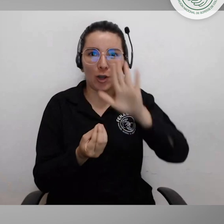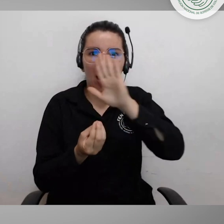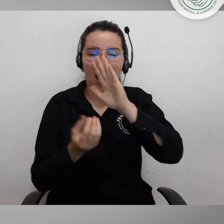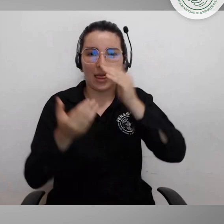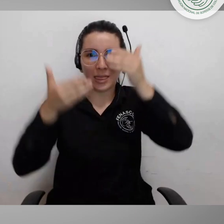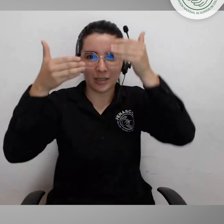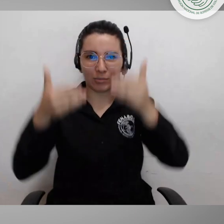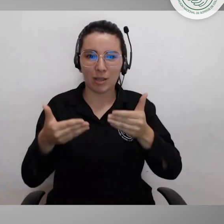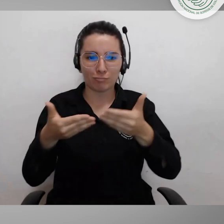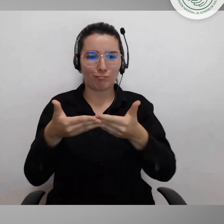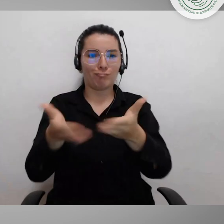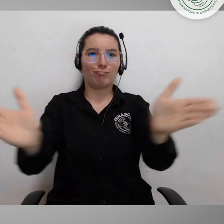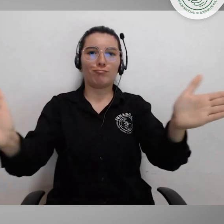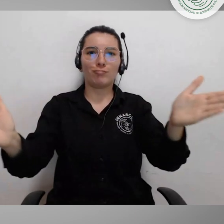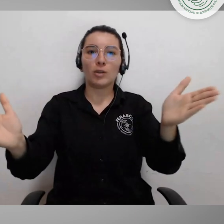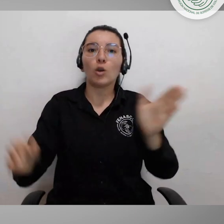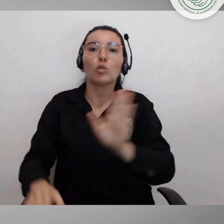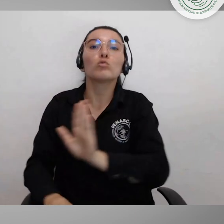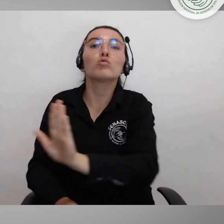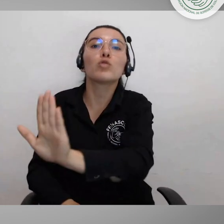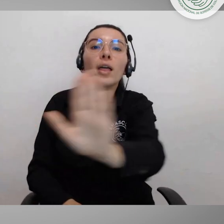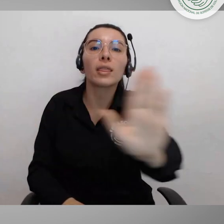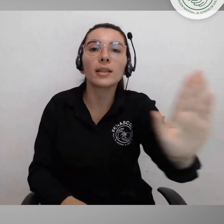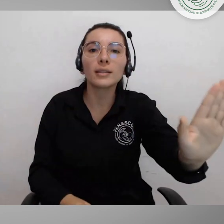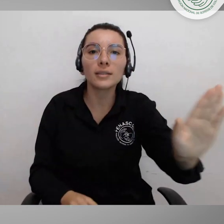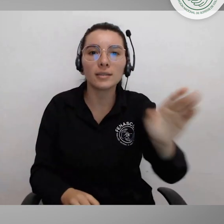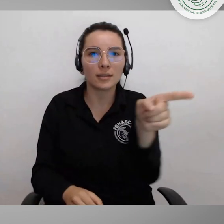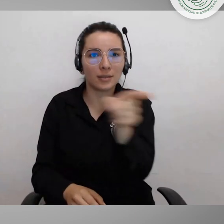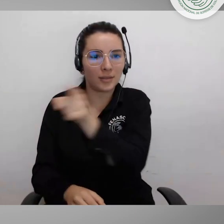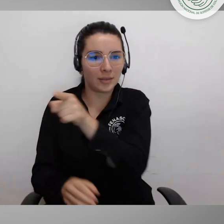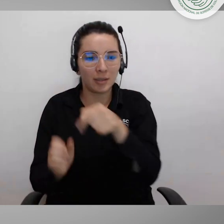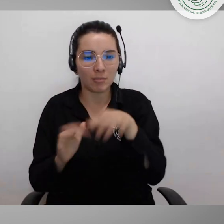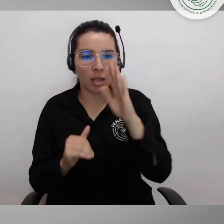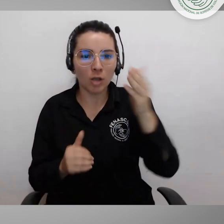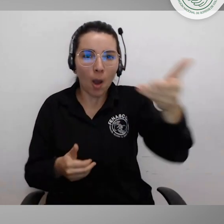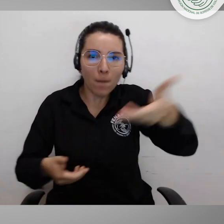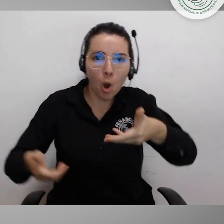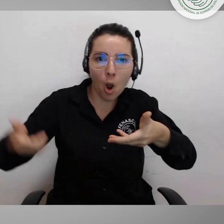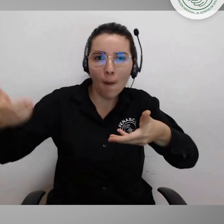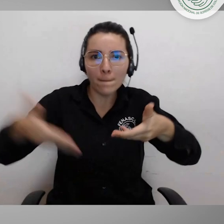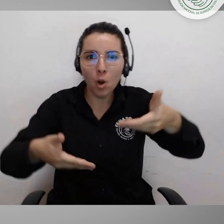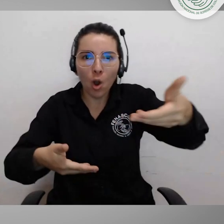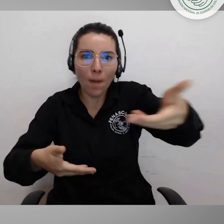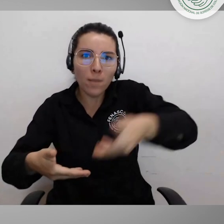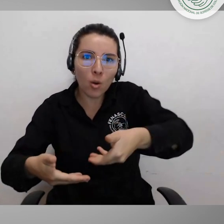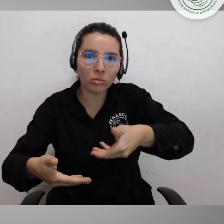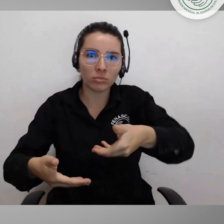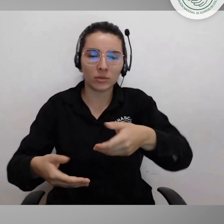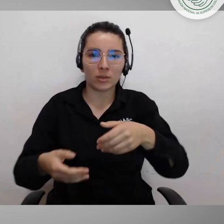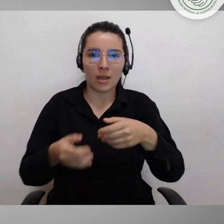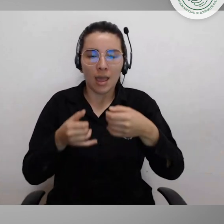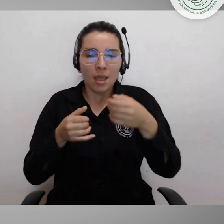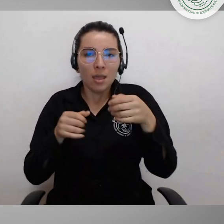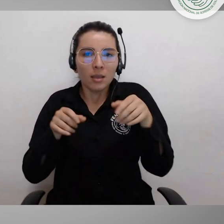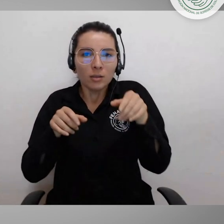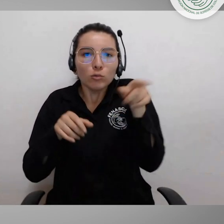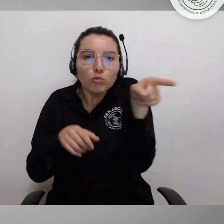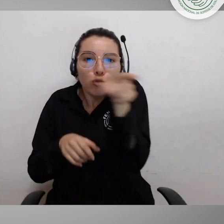Hacemos la apertura a este Consejo Nacional de Discapacidad para que sean ustedes los que pongan